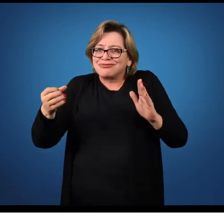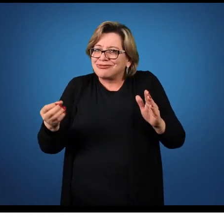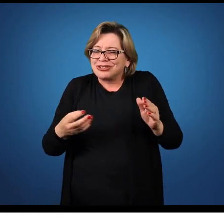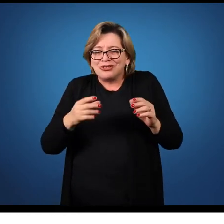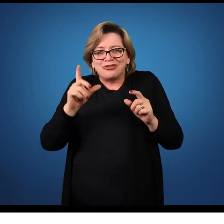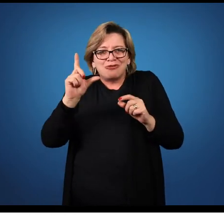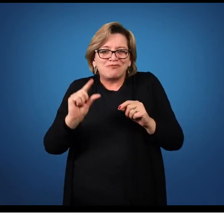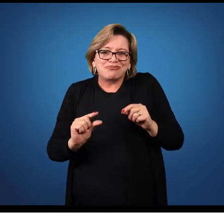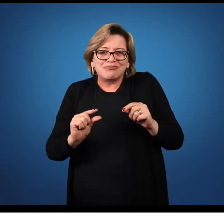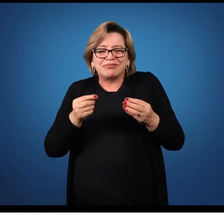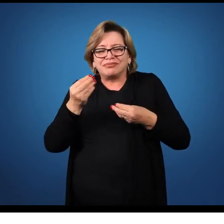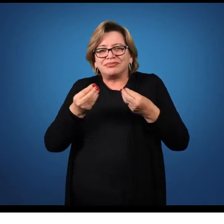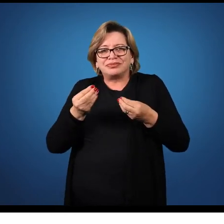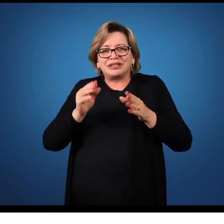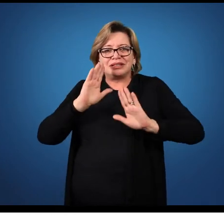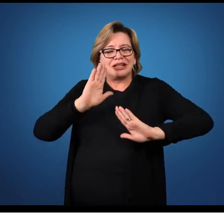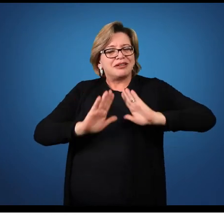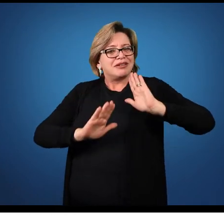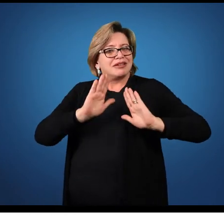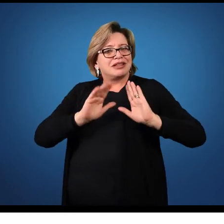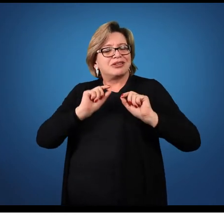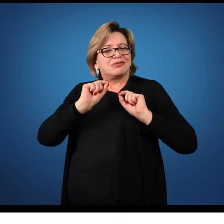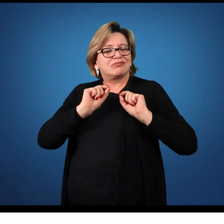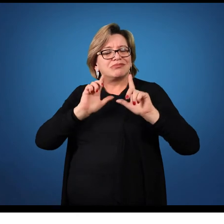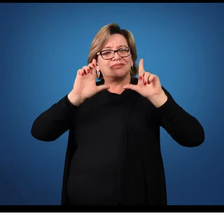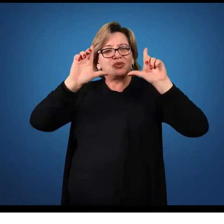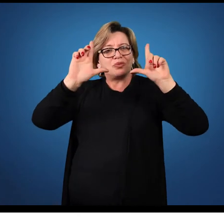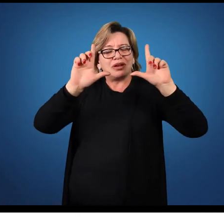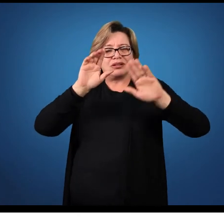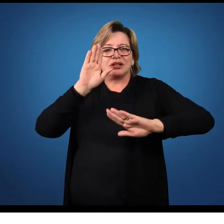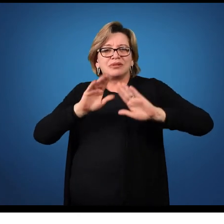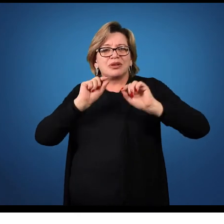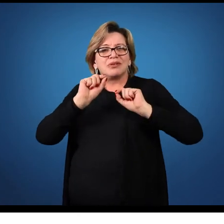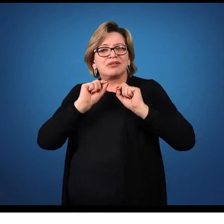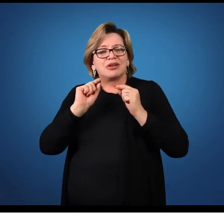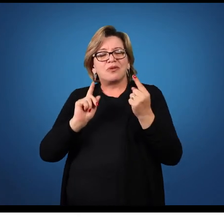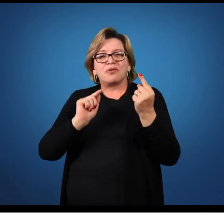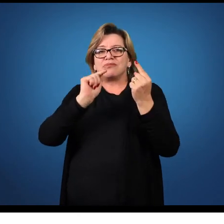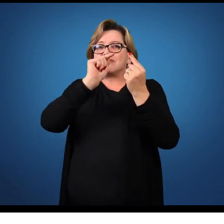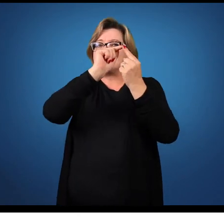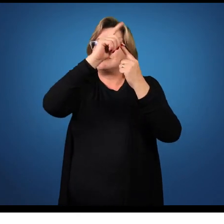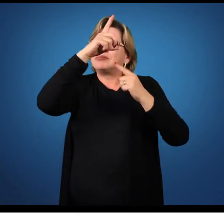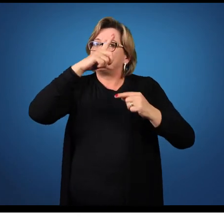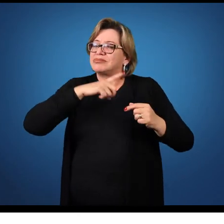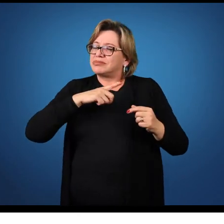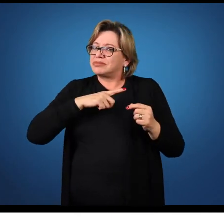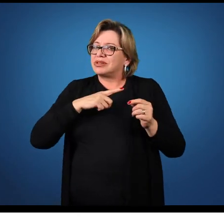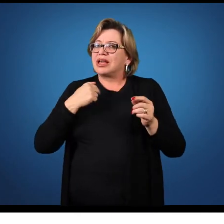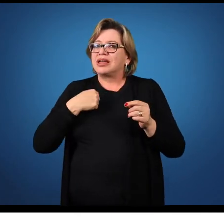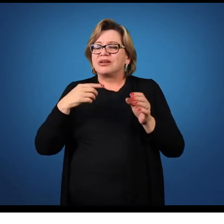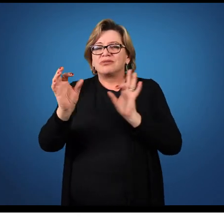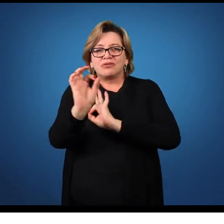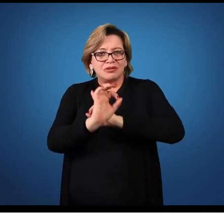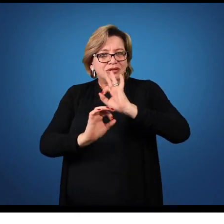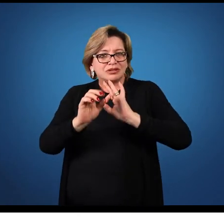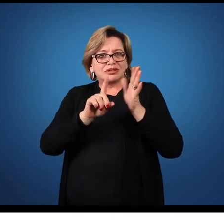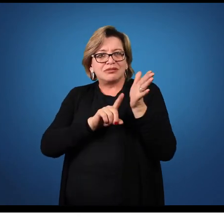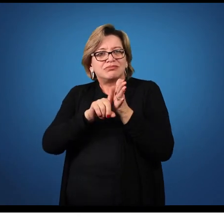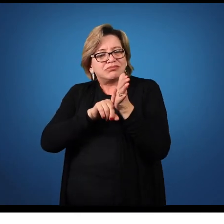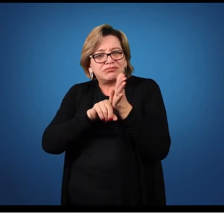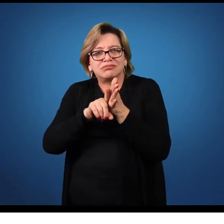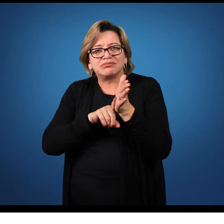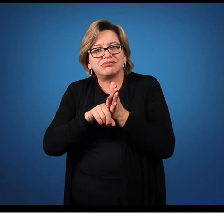dependendo da obra e dependendo do que eu desejo dessa obra, é o que vai fazer com que eu direcione as minhas perguntas. O meu